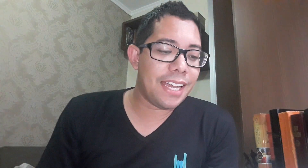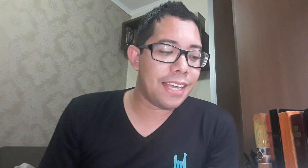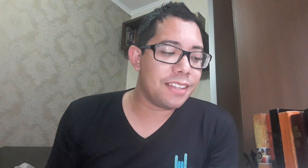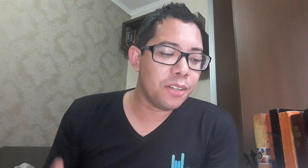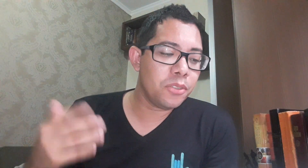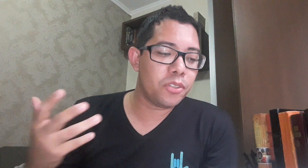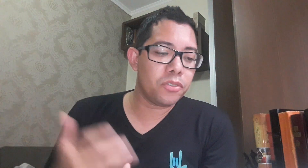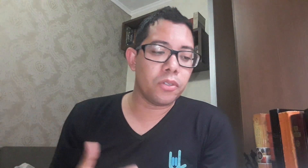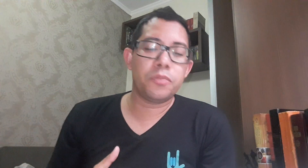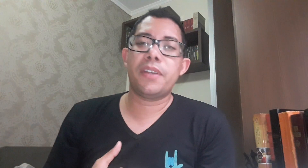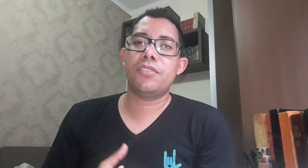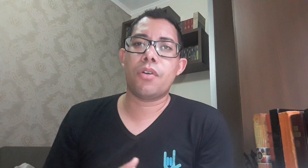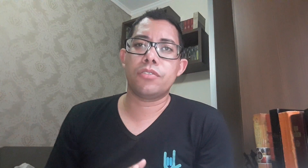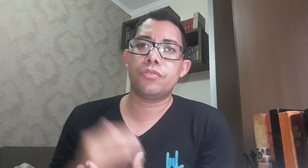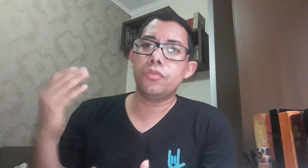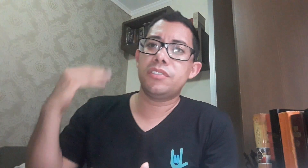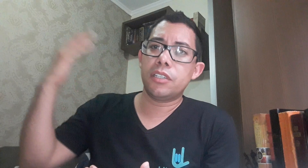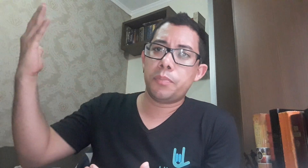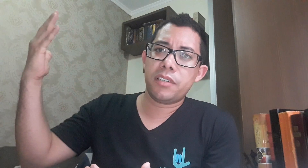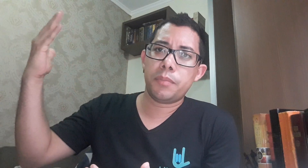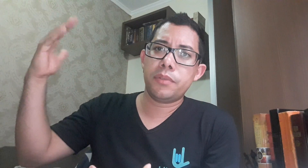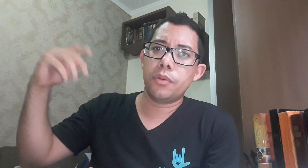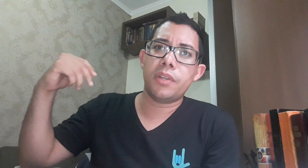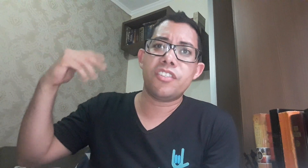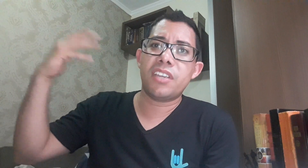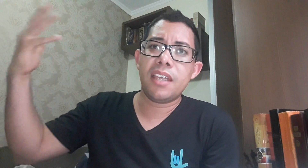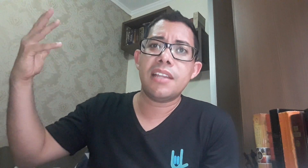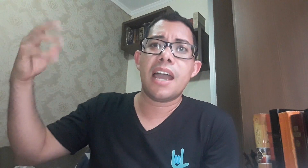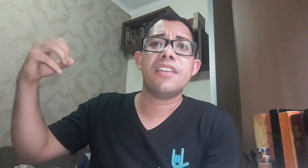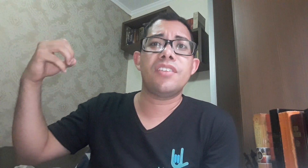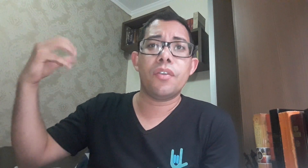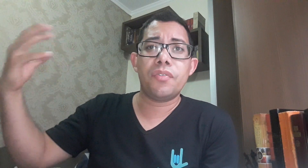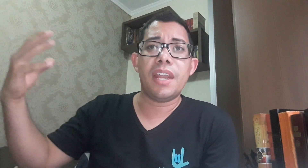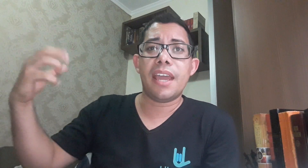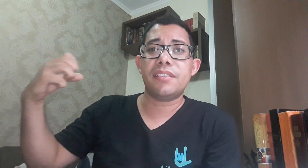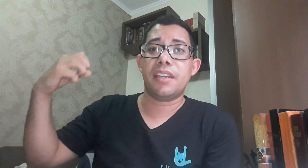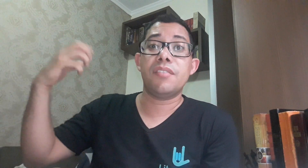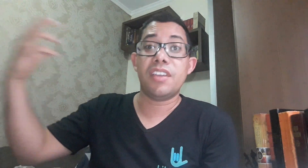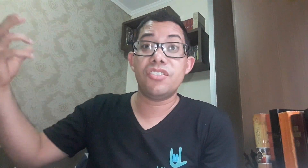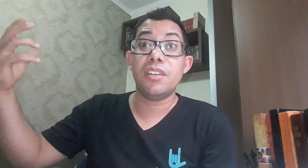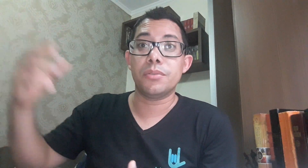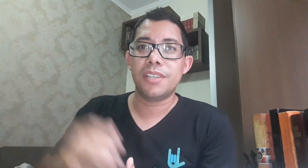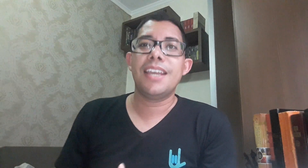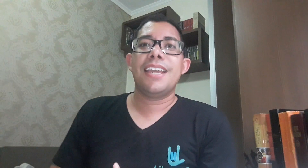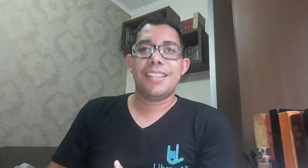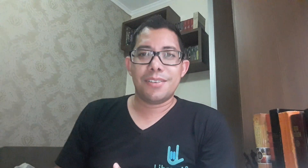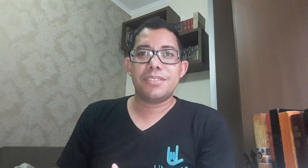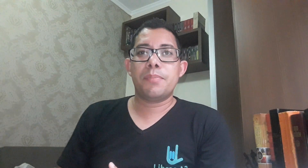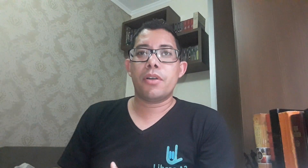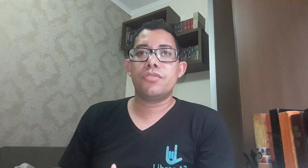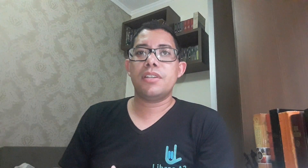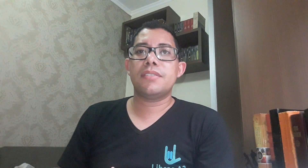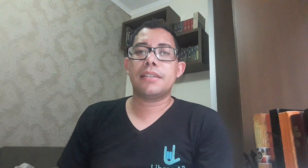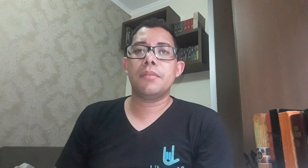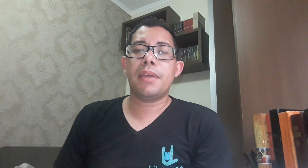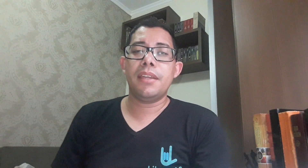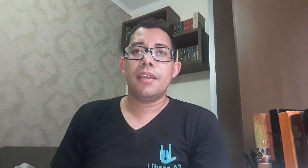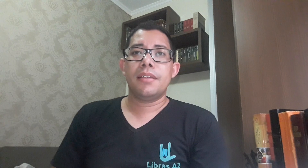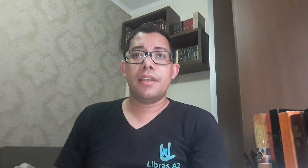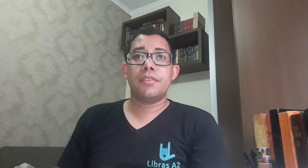Dando os seus dons preciosos do santo preceptor. É de quem dá, de quem oferece. que vem de Deus. Então, você pode utilizar também desse